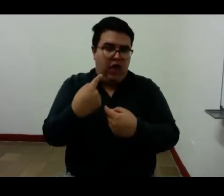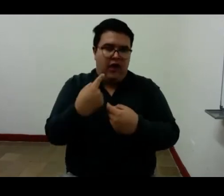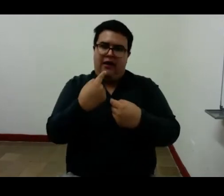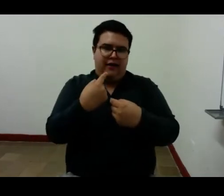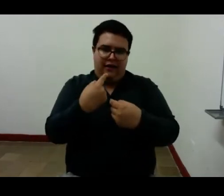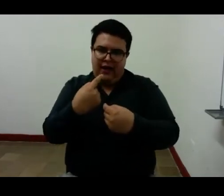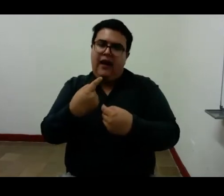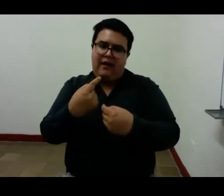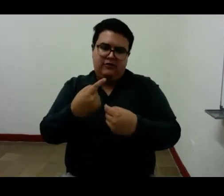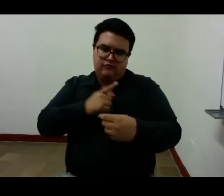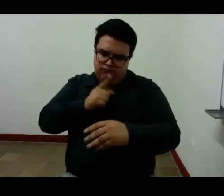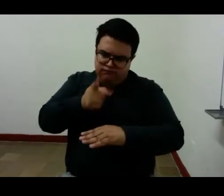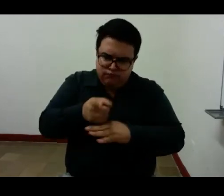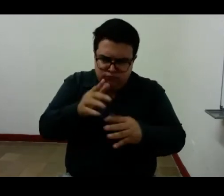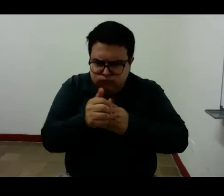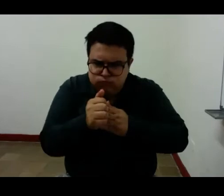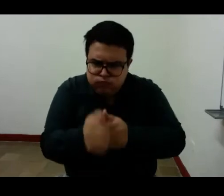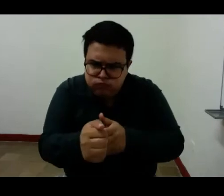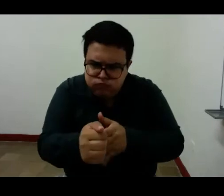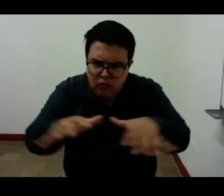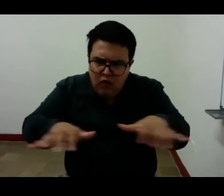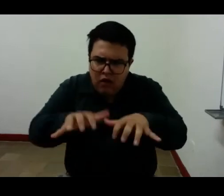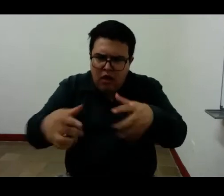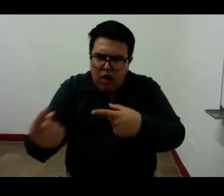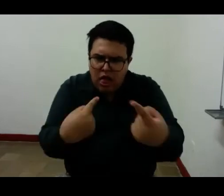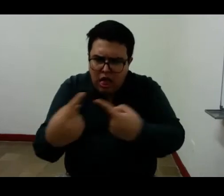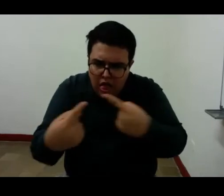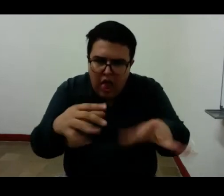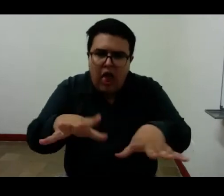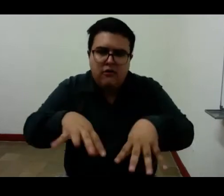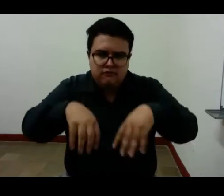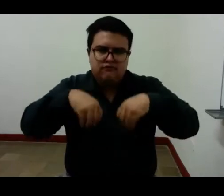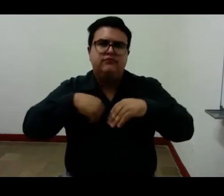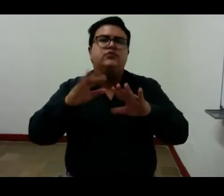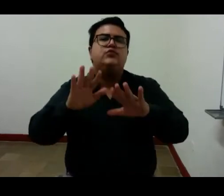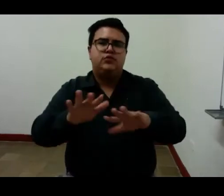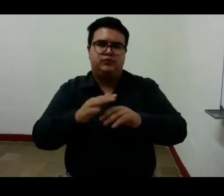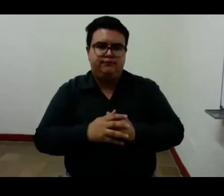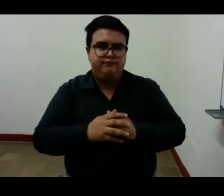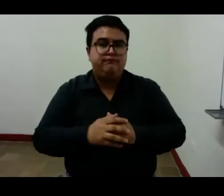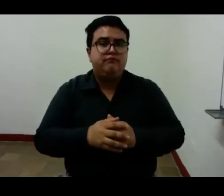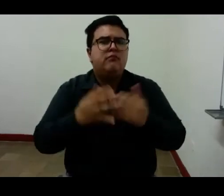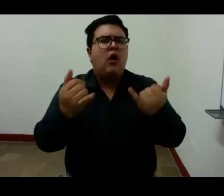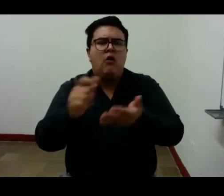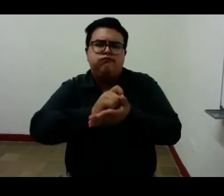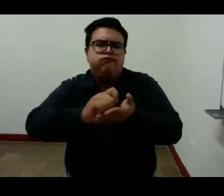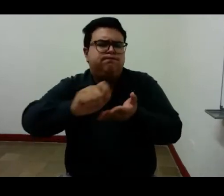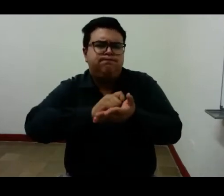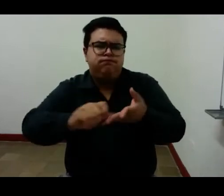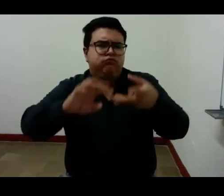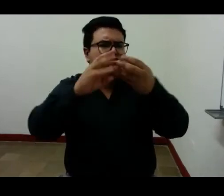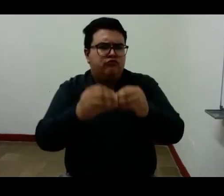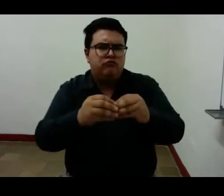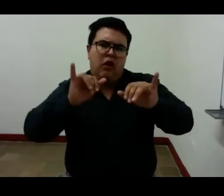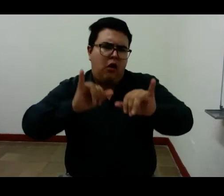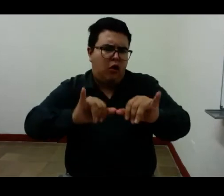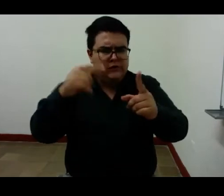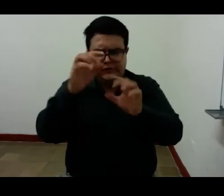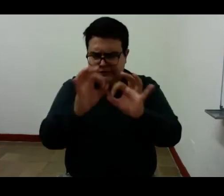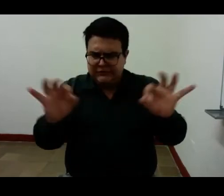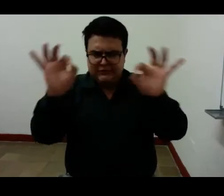Hasta allí pues el epígrafe de Antonio Mora. Los apuntes quieren esto, seguir al autor